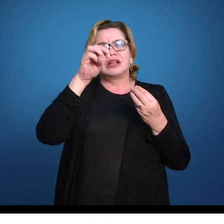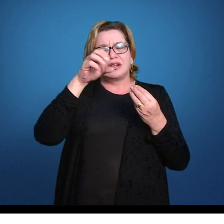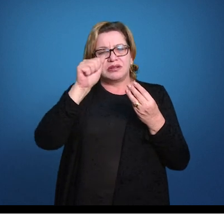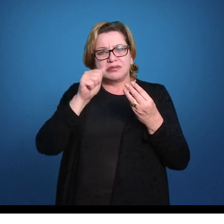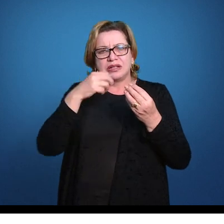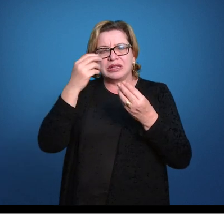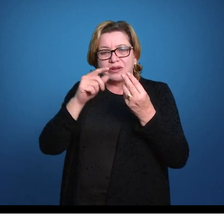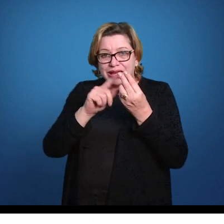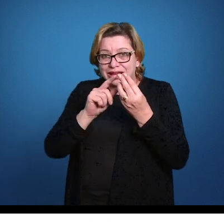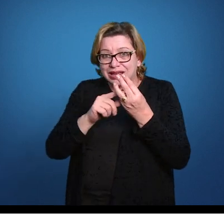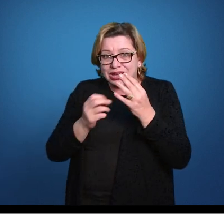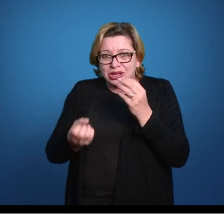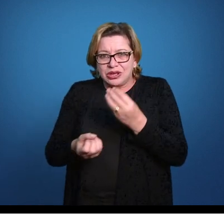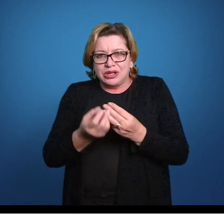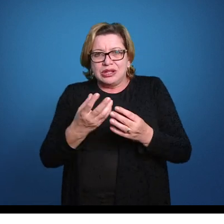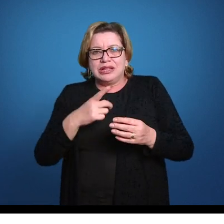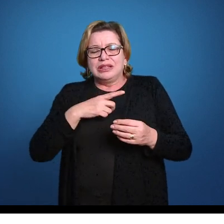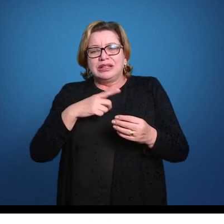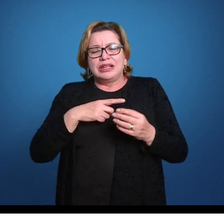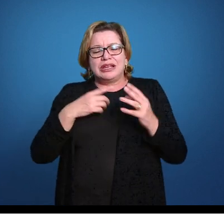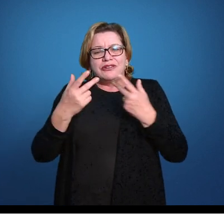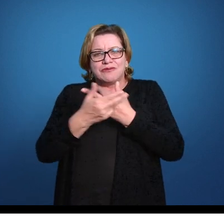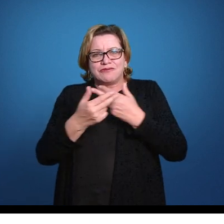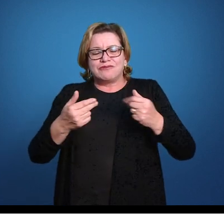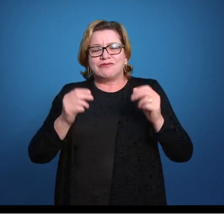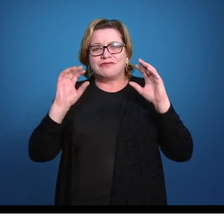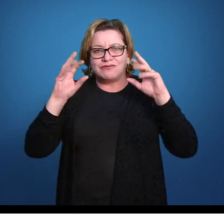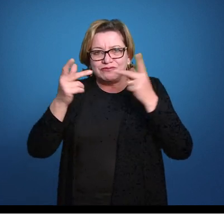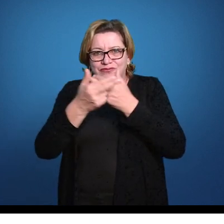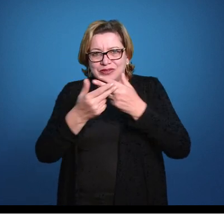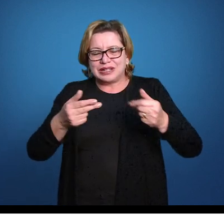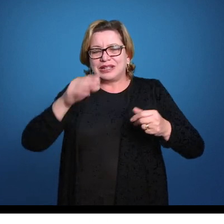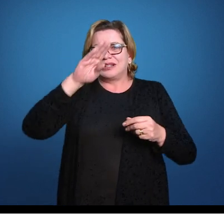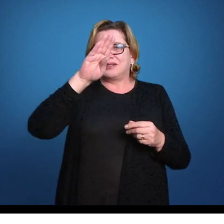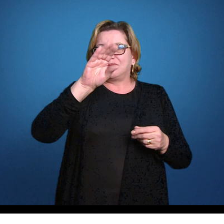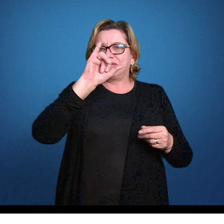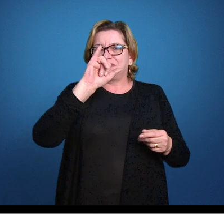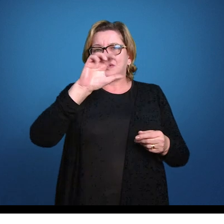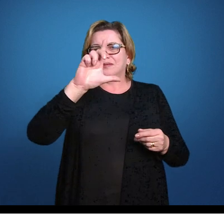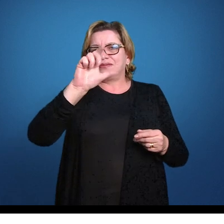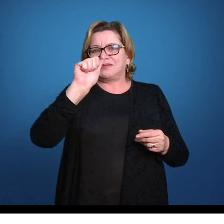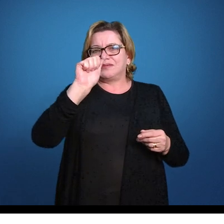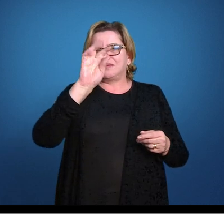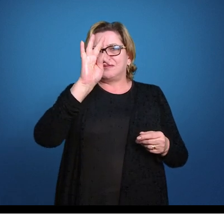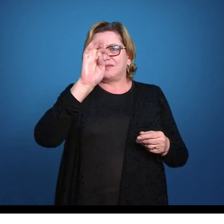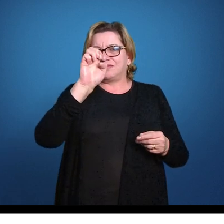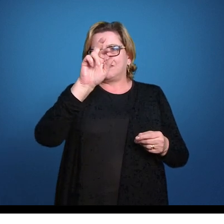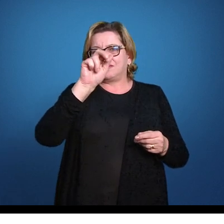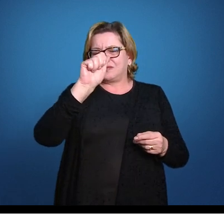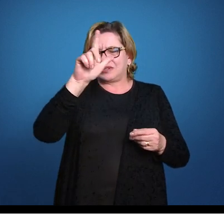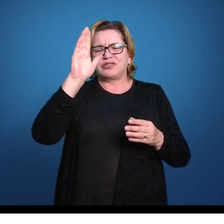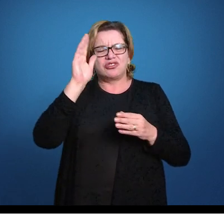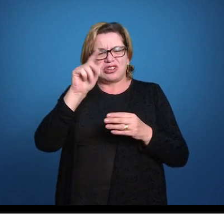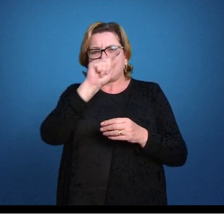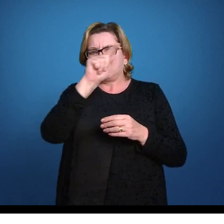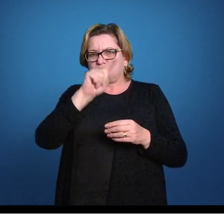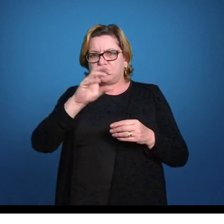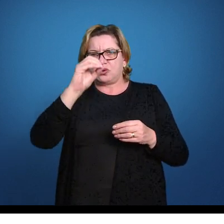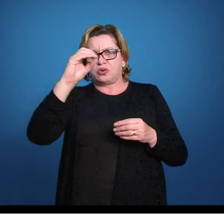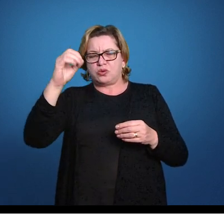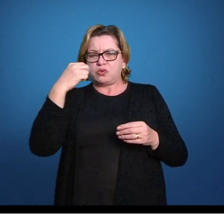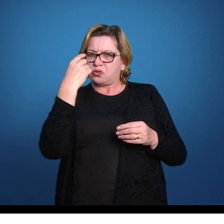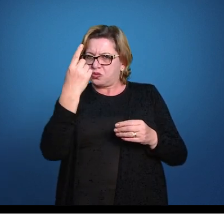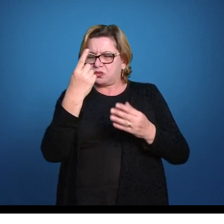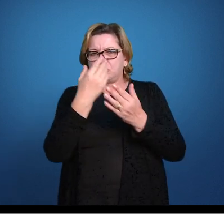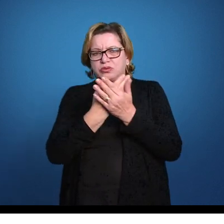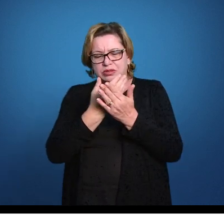clado de animais bilaterais né, o clado chamado então de bilatéria. Tudo isso foi visto na Zoologia 1, nós estamos recapitulando